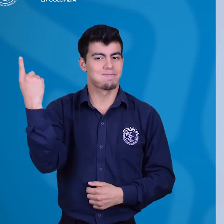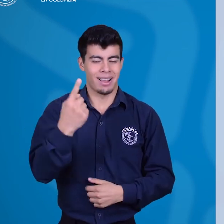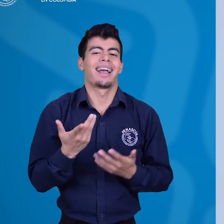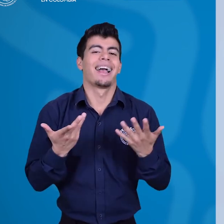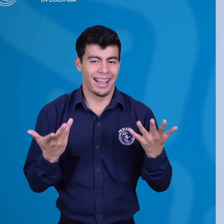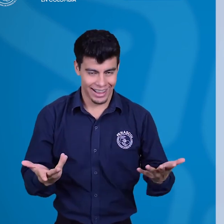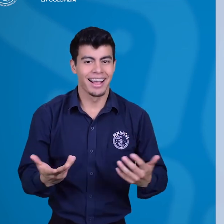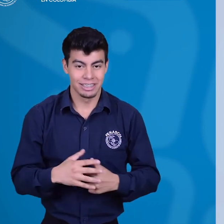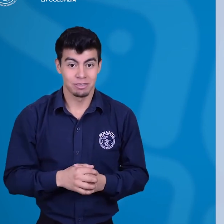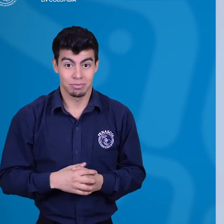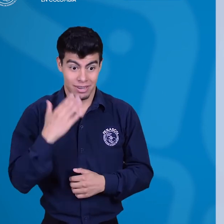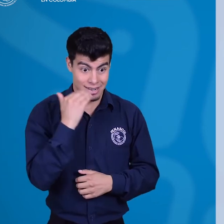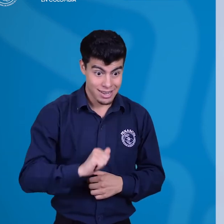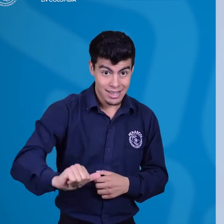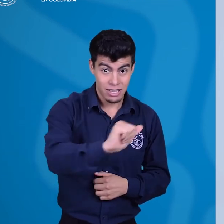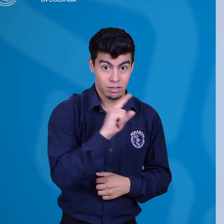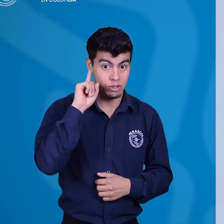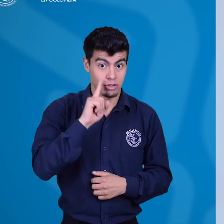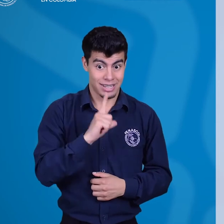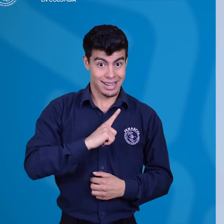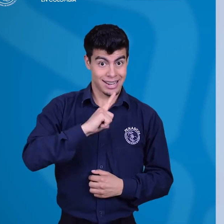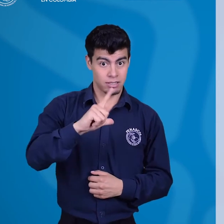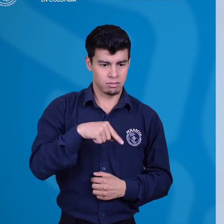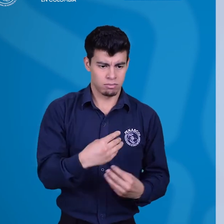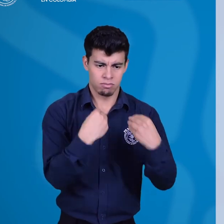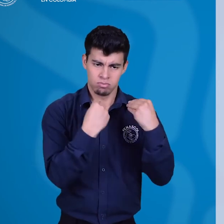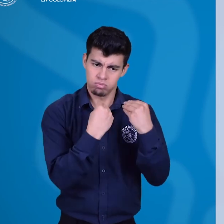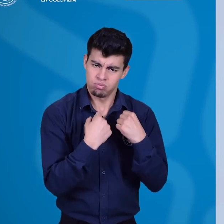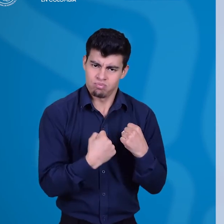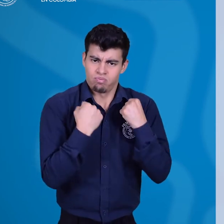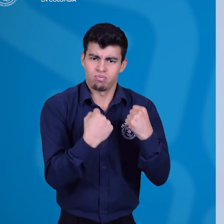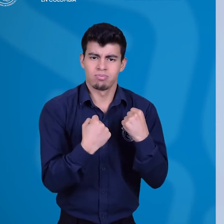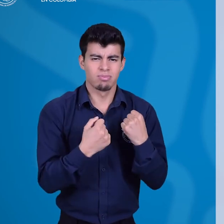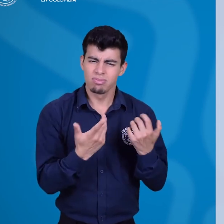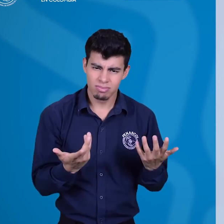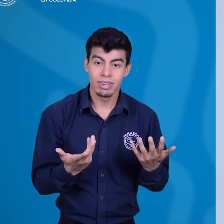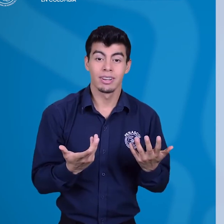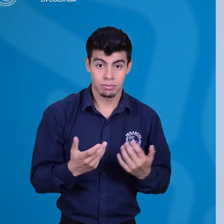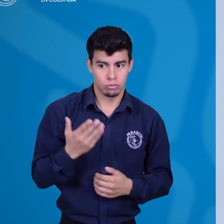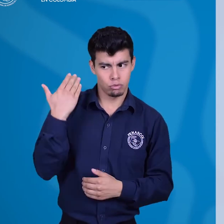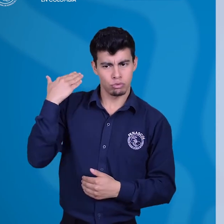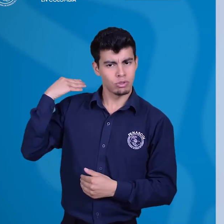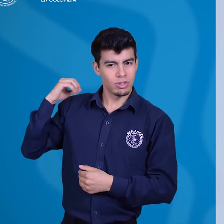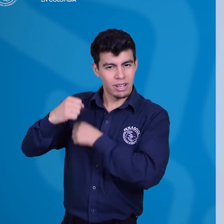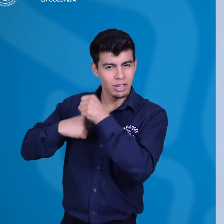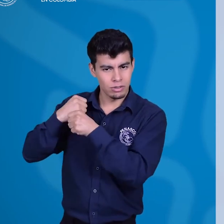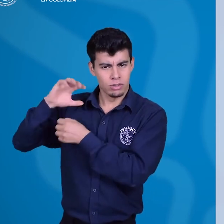que se formen y fortalezcan los liderazgos de mujeres sordas en cuanto a los marcos normativos